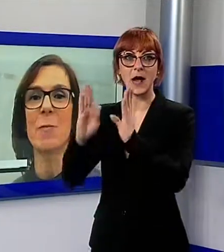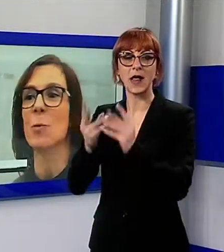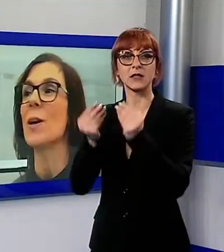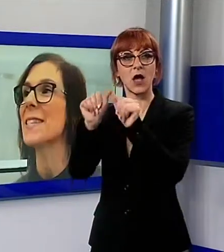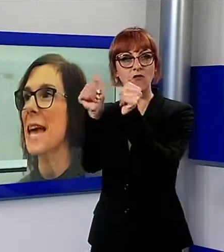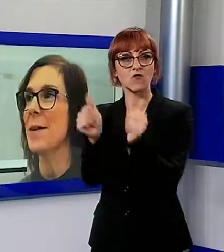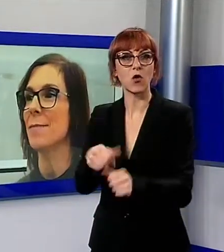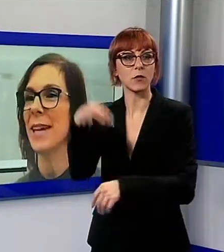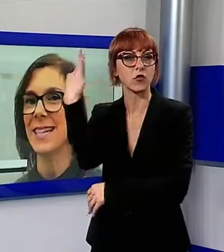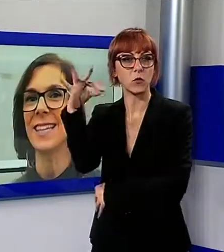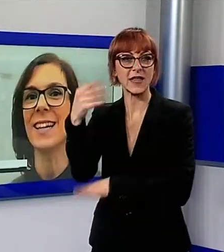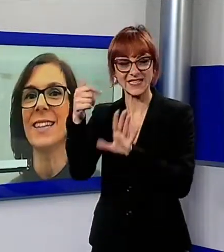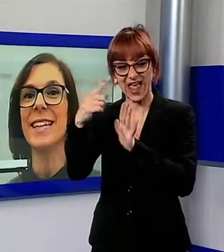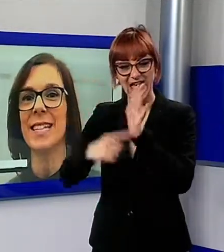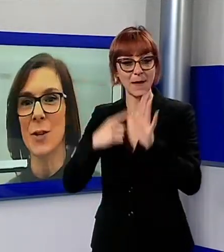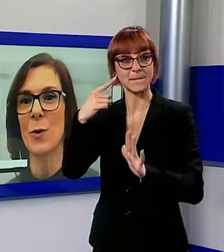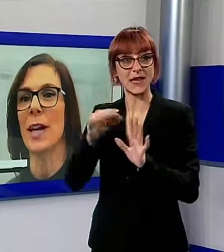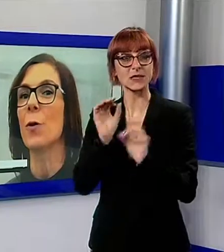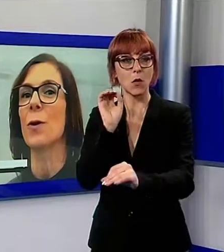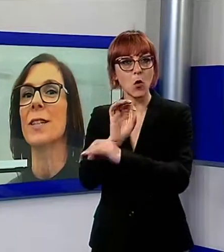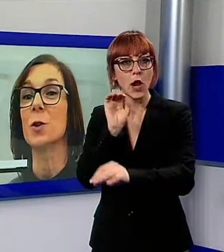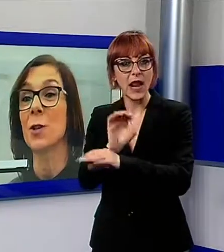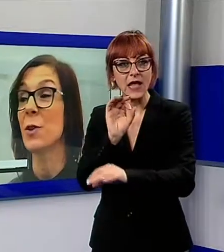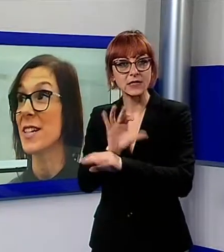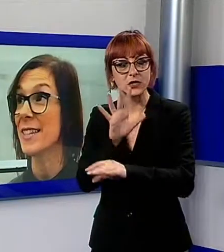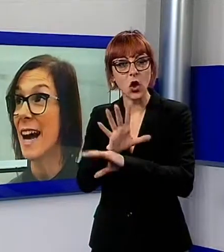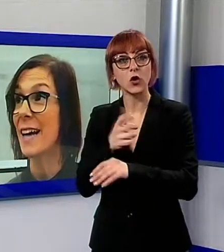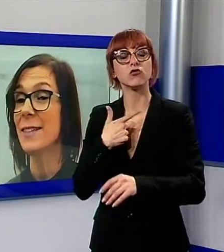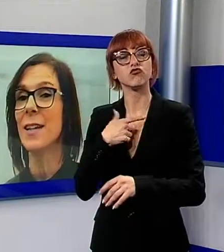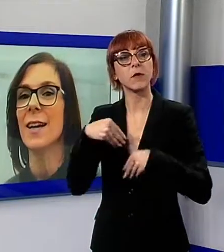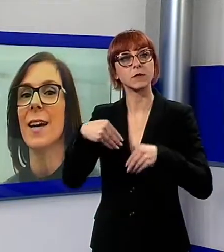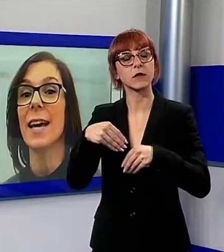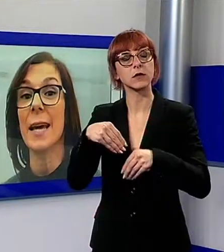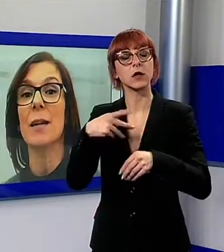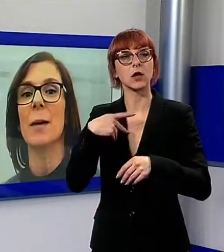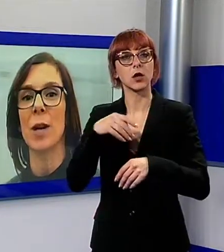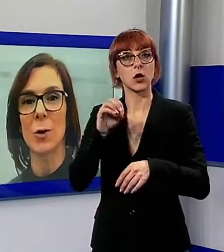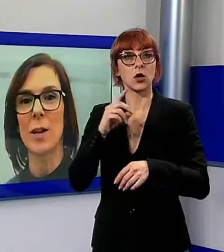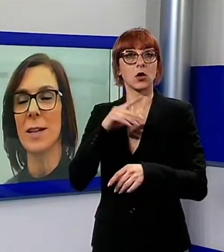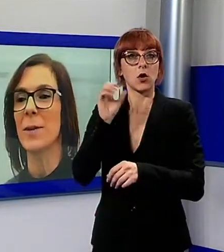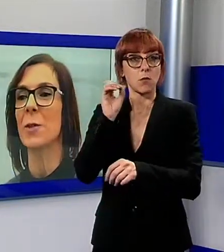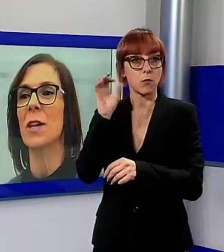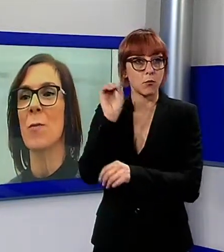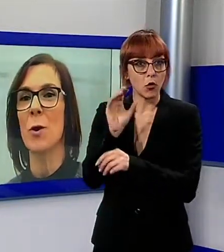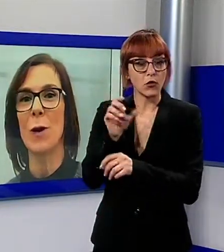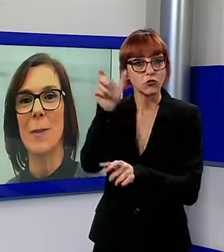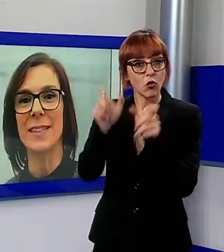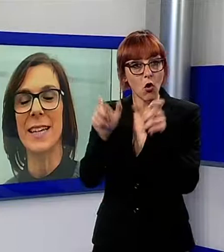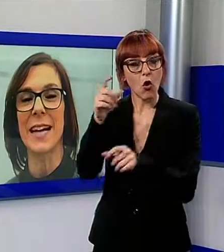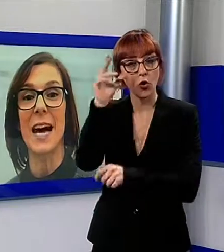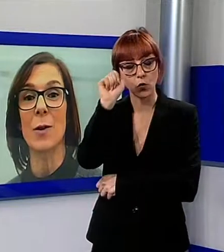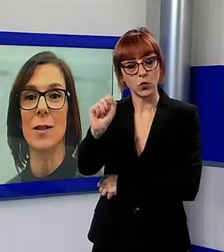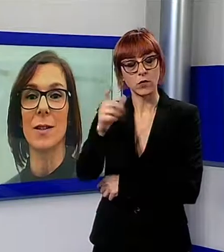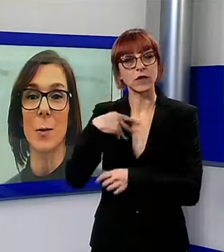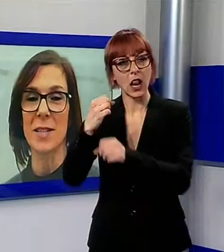grazie appunto a sei mesi di lezione con docenti universitari e laboratori. In particolar modo a